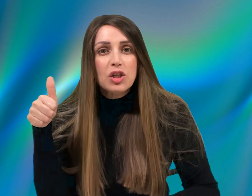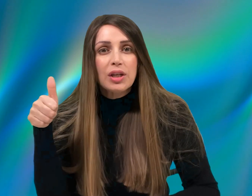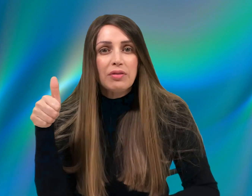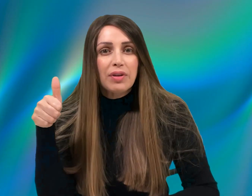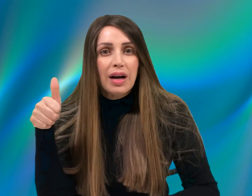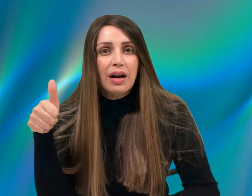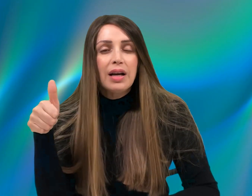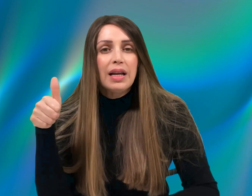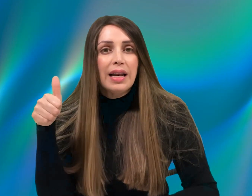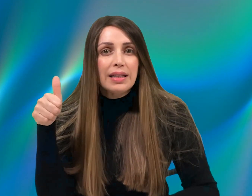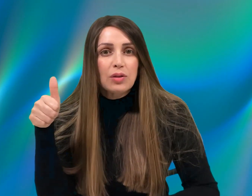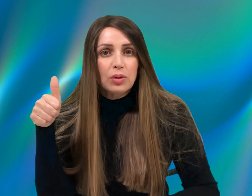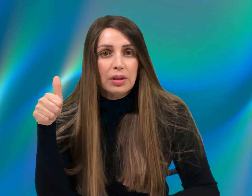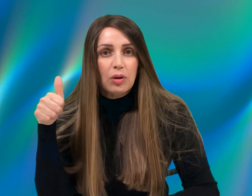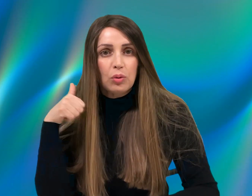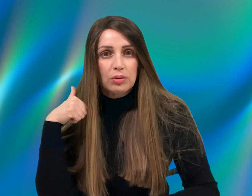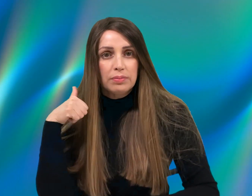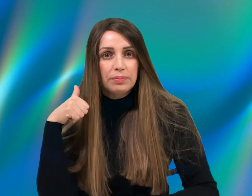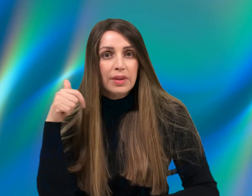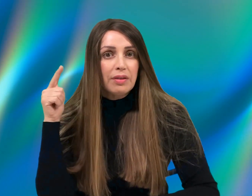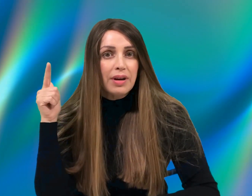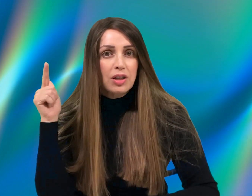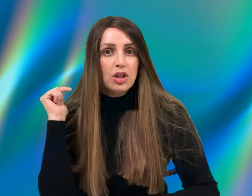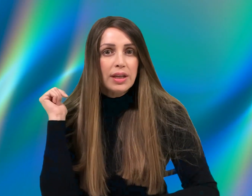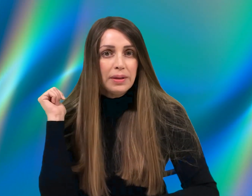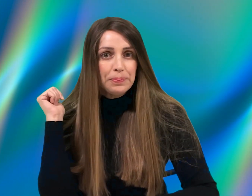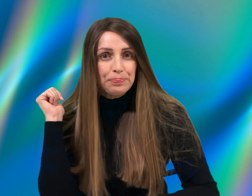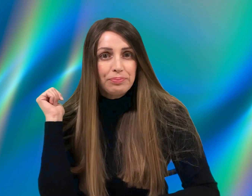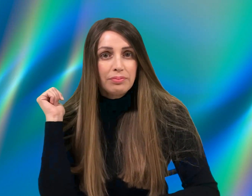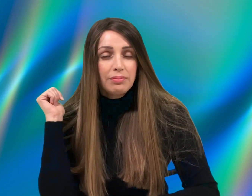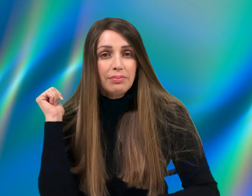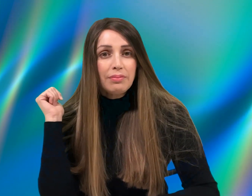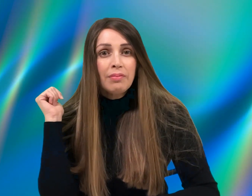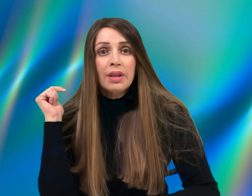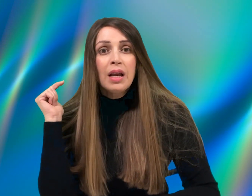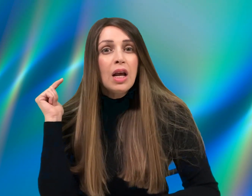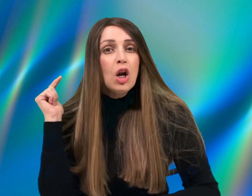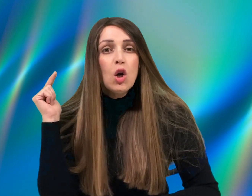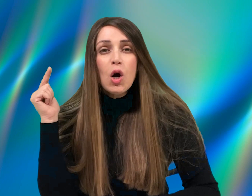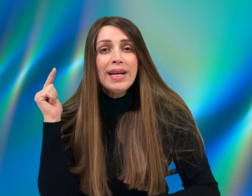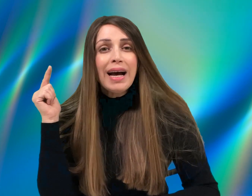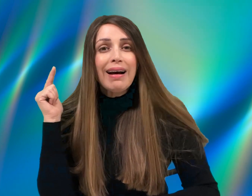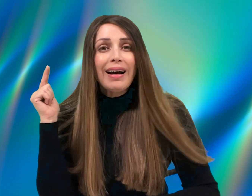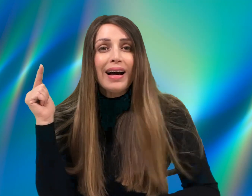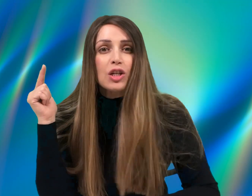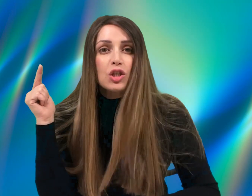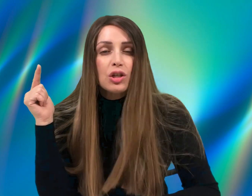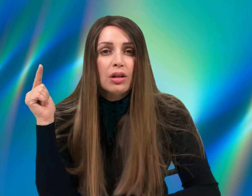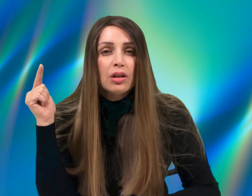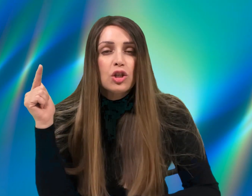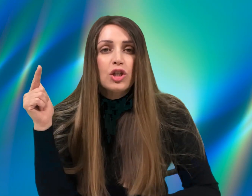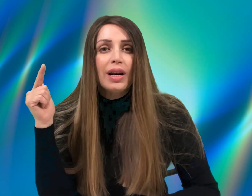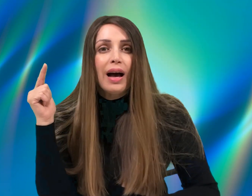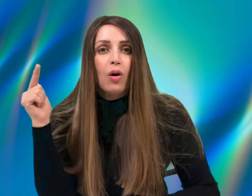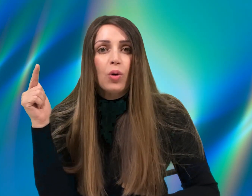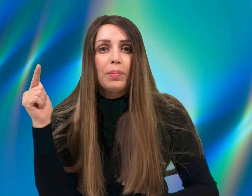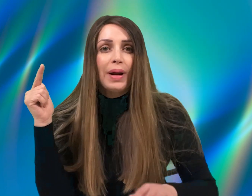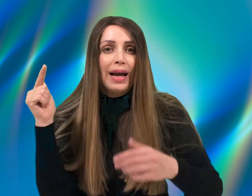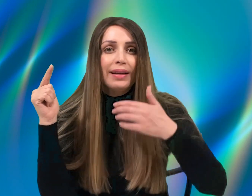שנבחר לעשות את האות. דבר שני, לא הנחש של הארון בלה את